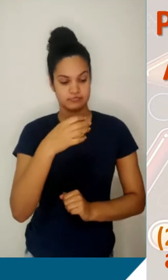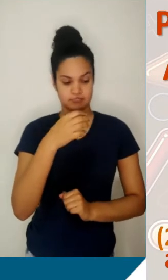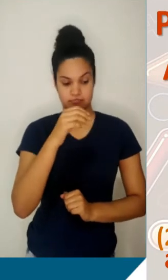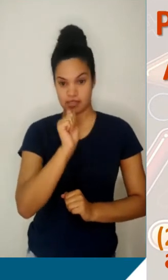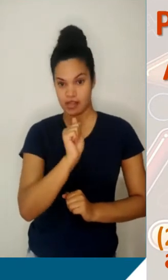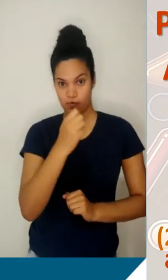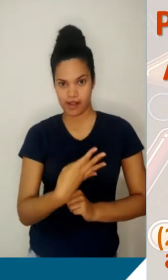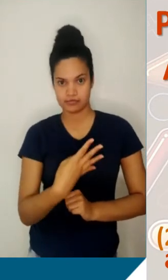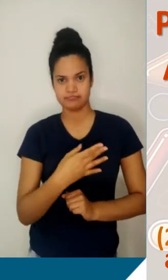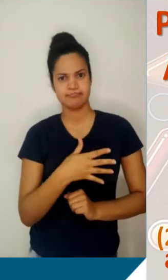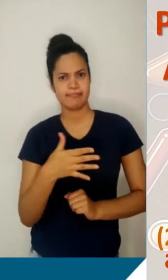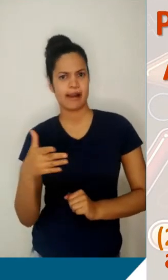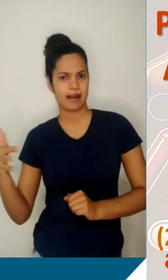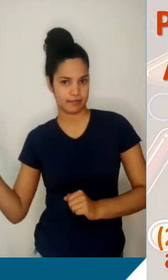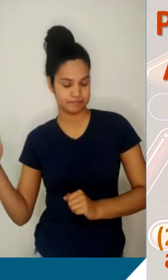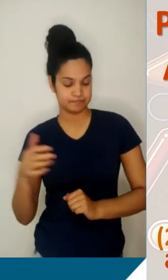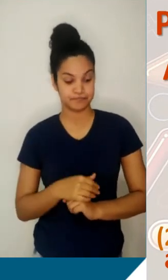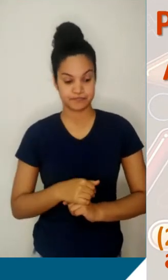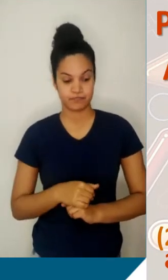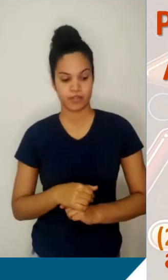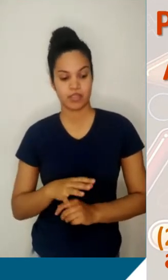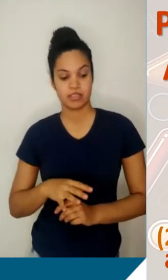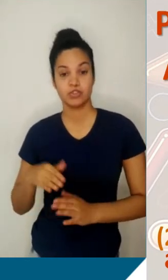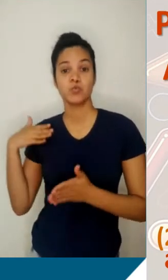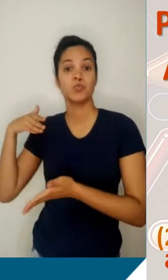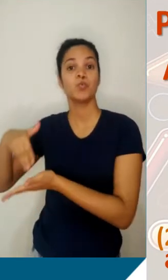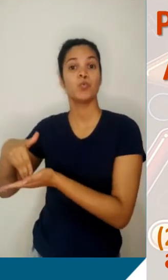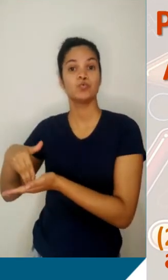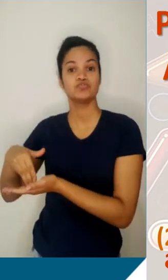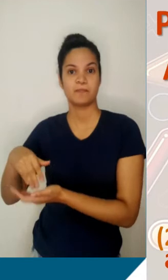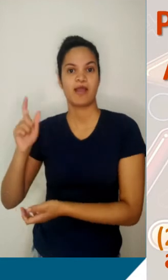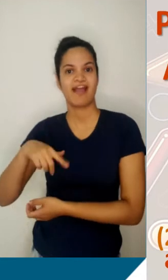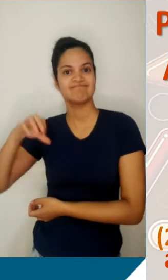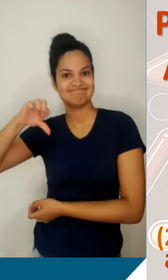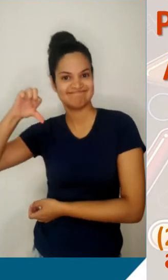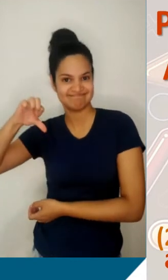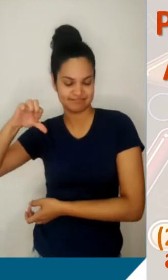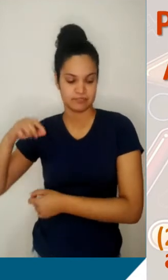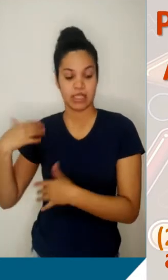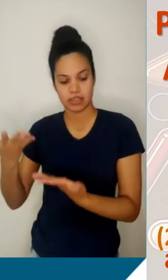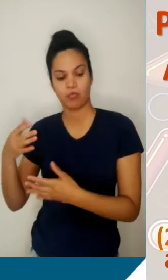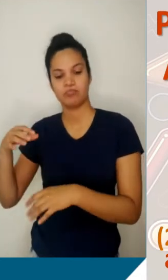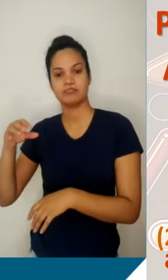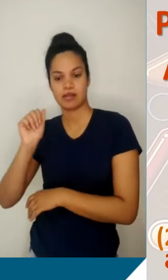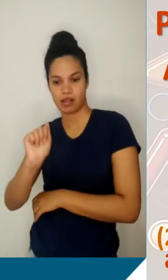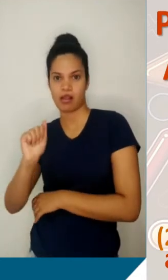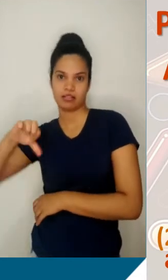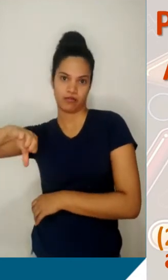e assim por diante. Então, neste caso, o último termo dessa sequência, como ele está na nona posição, pode contar ali. Ele é o termo de